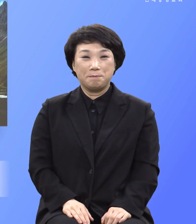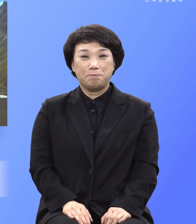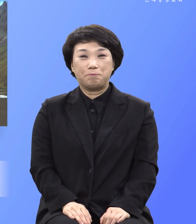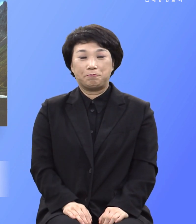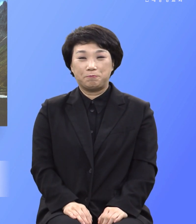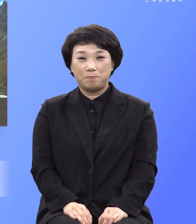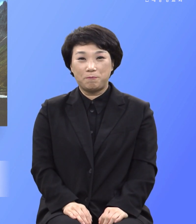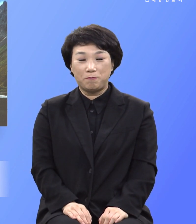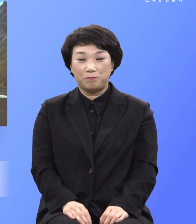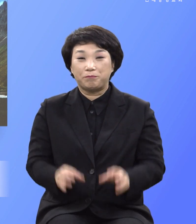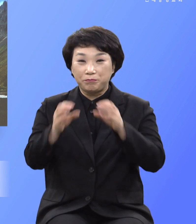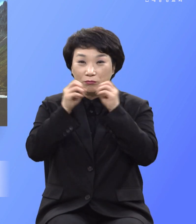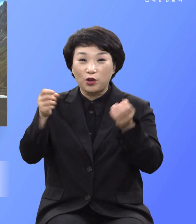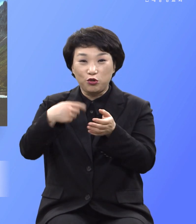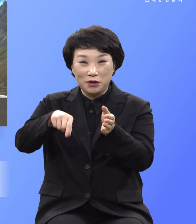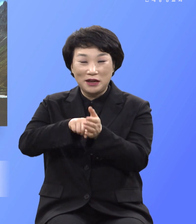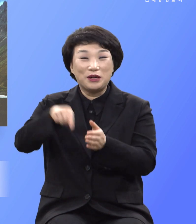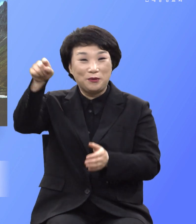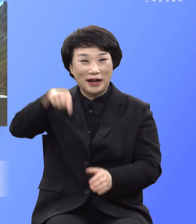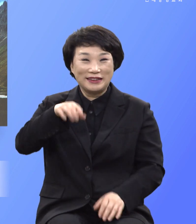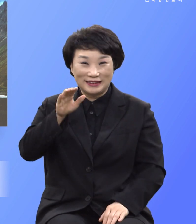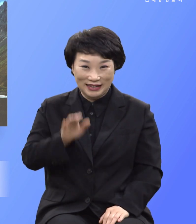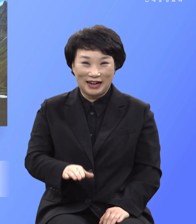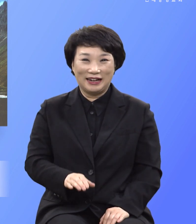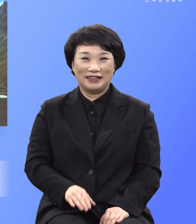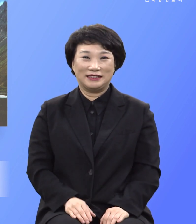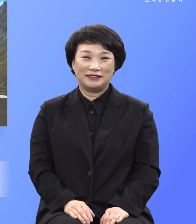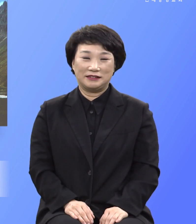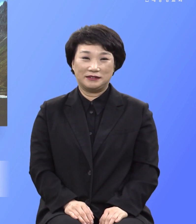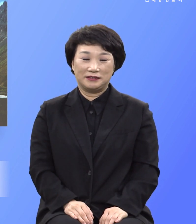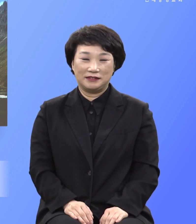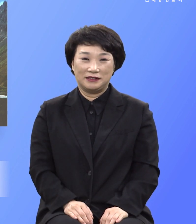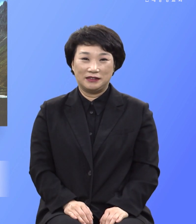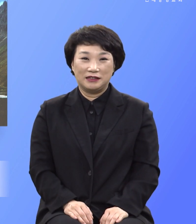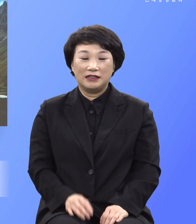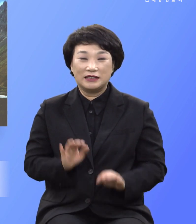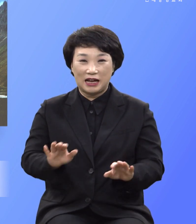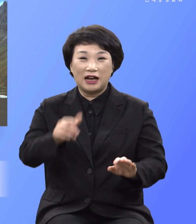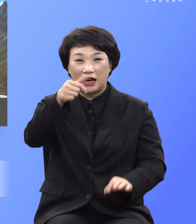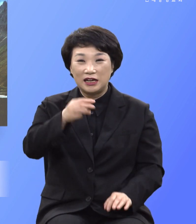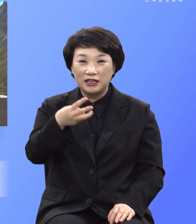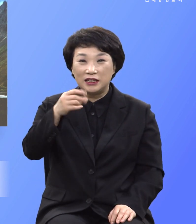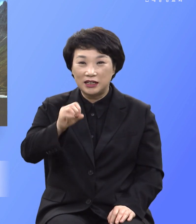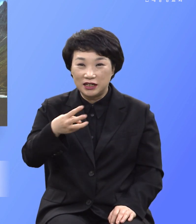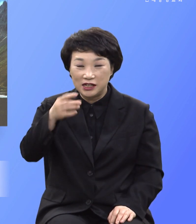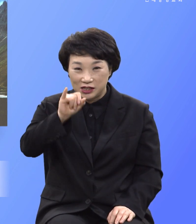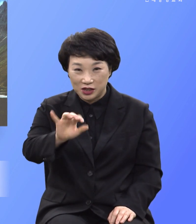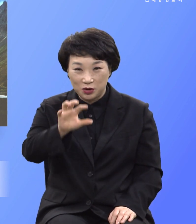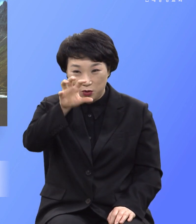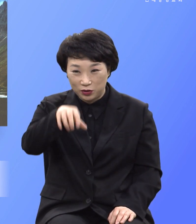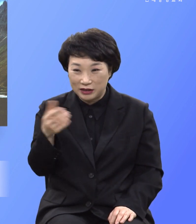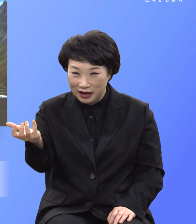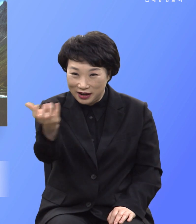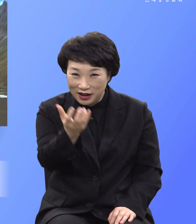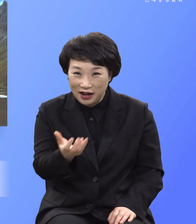전도를 위해서 왔다는 것입니다 이에 온 갈릴리에 다니시며 저희 여러